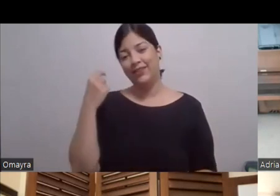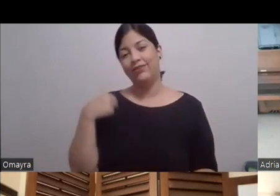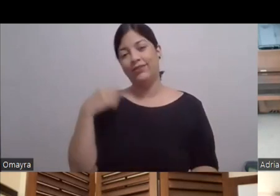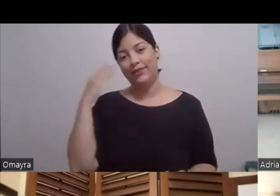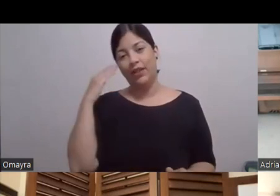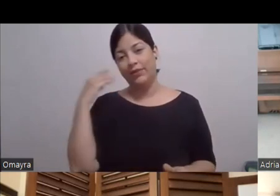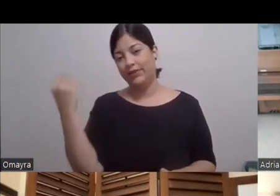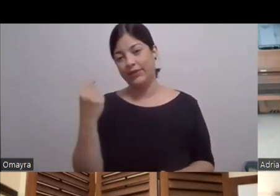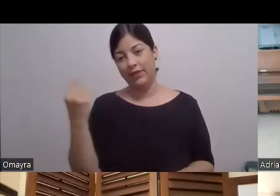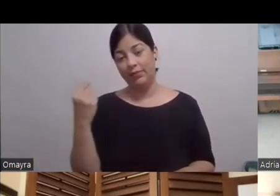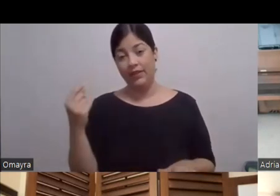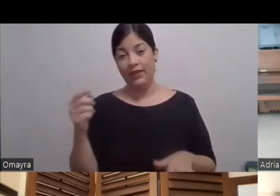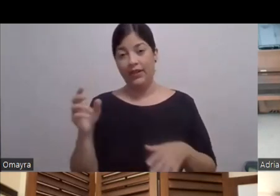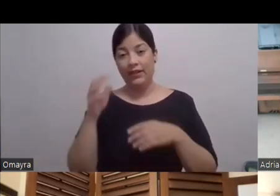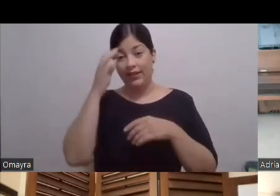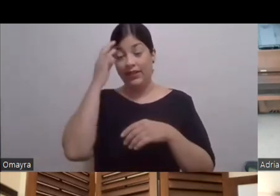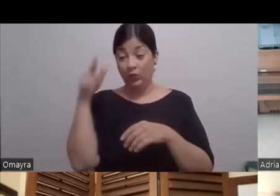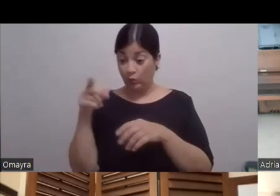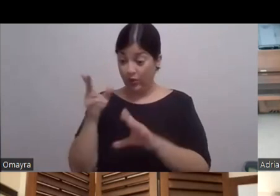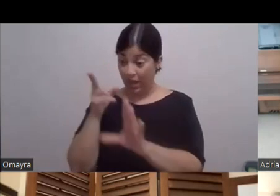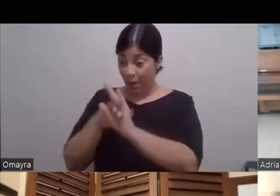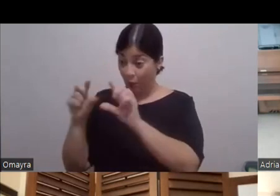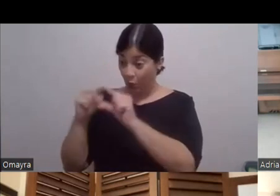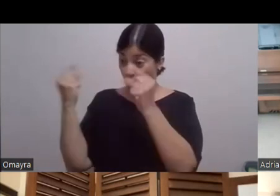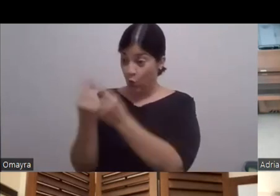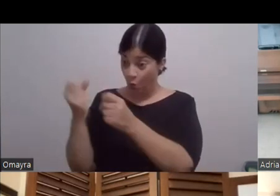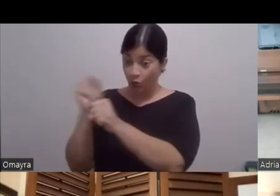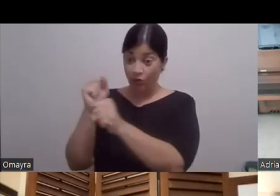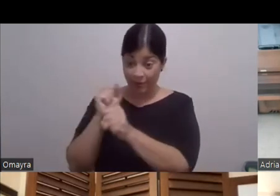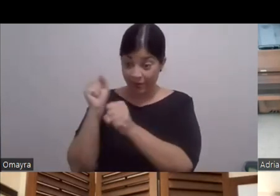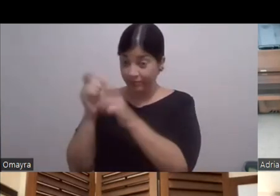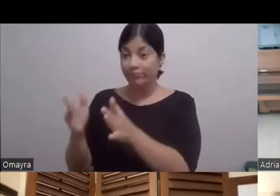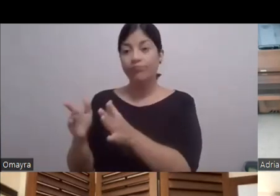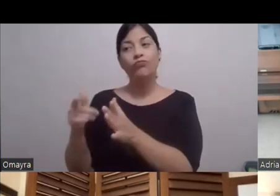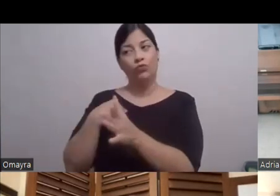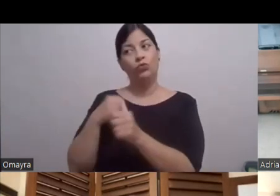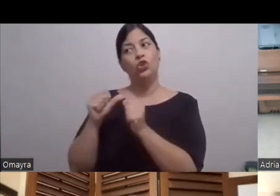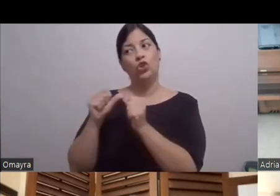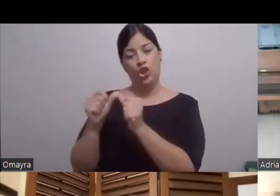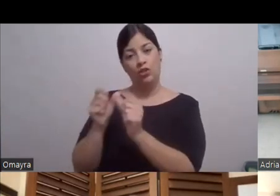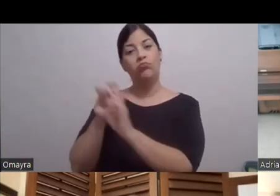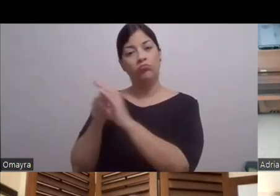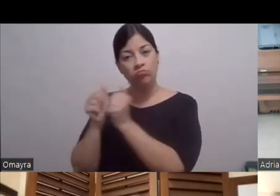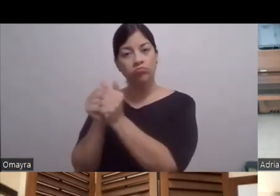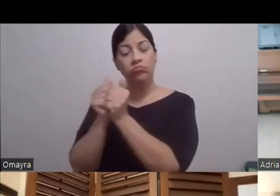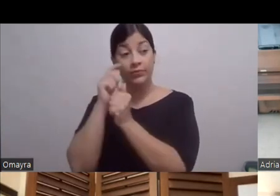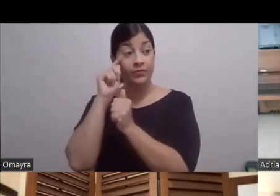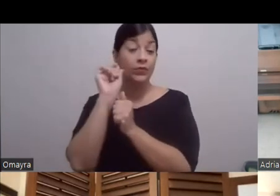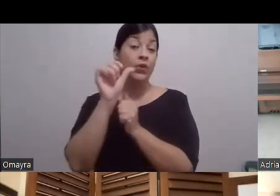tú estás Con un ponche Que está trabajando Y te funciona bien Lo vas a seguir utilizando Oye Y algo bien importante Que nos hemos dado cuenta